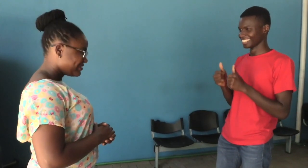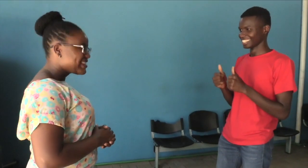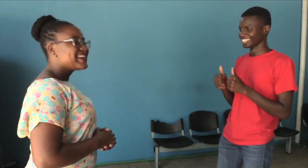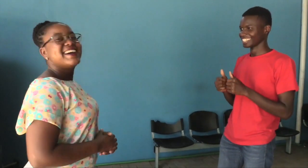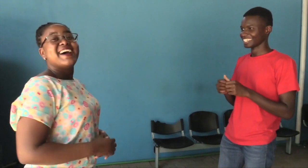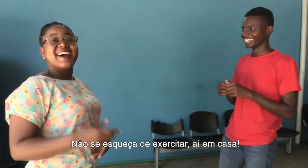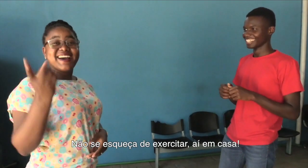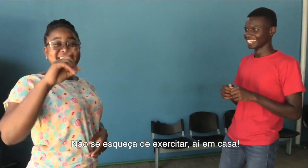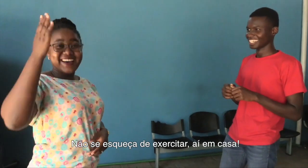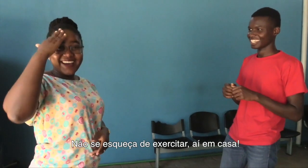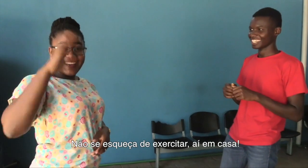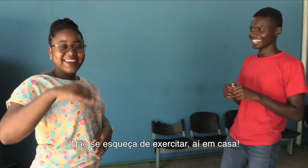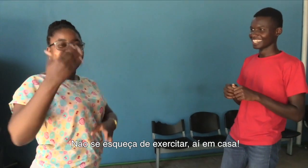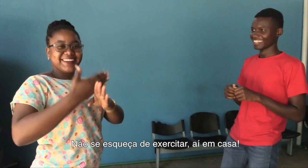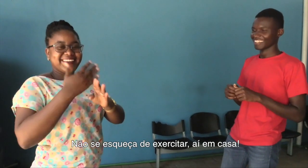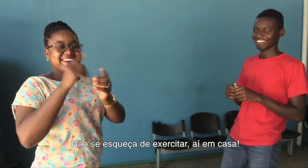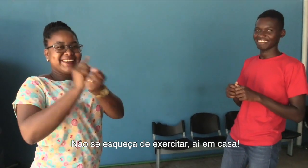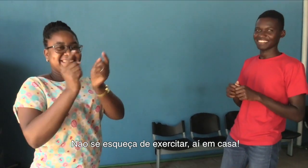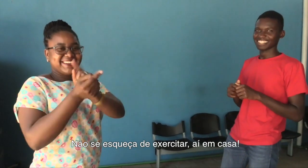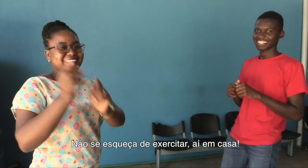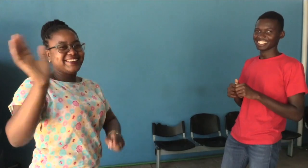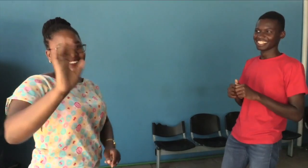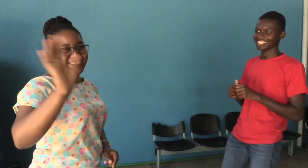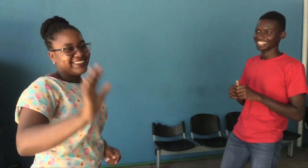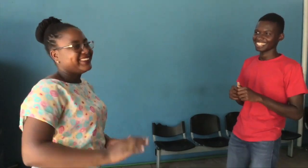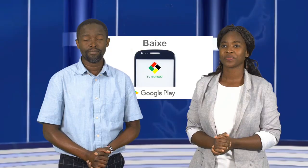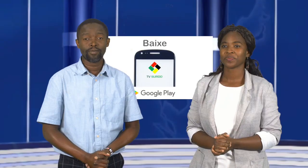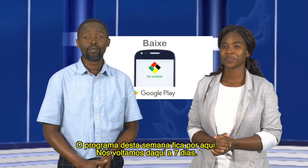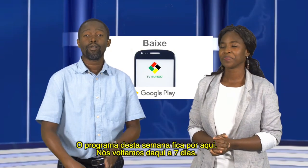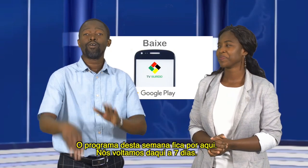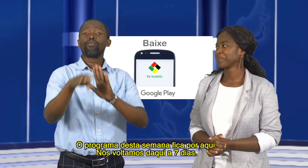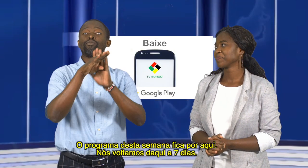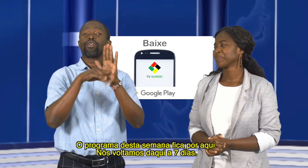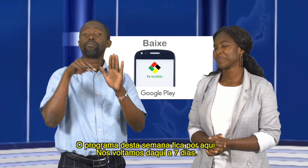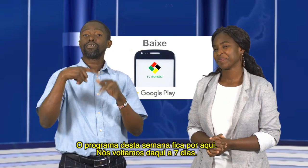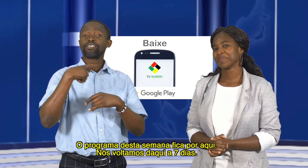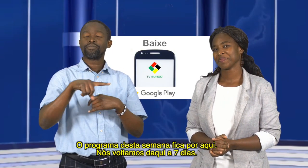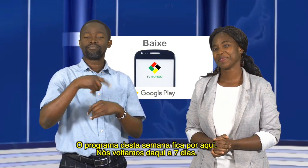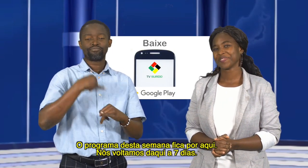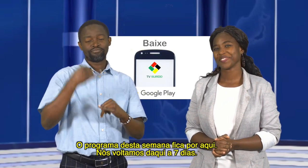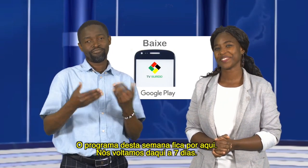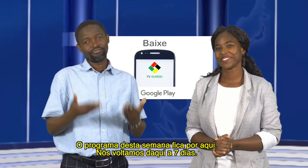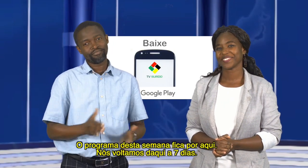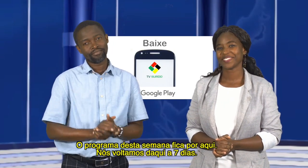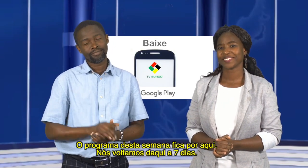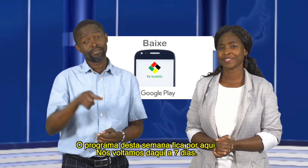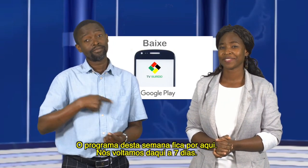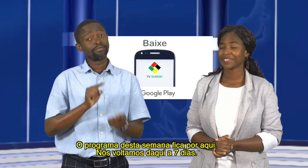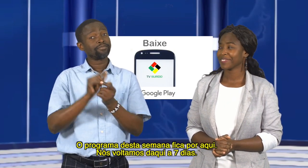não se esqueça de exercitar aí em casa o programa desta semana fica por aqui nós